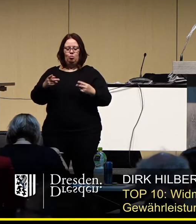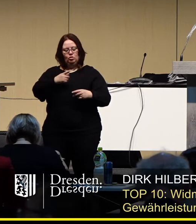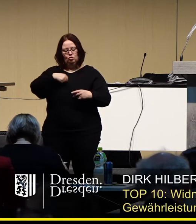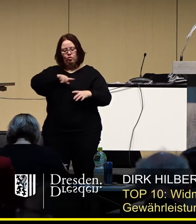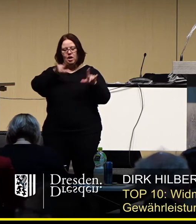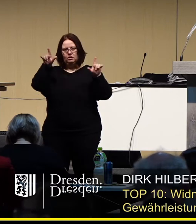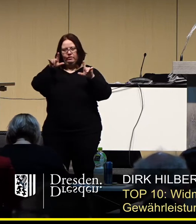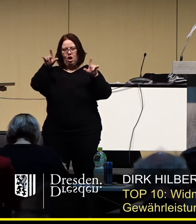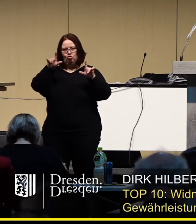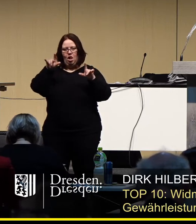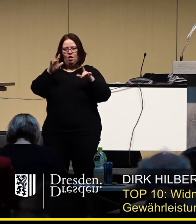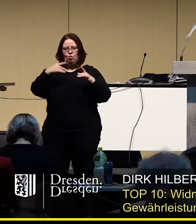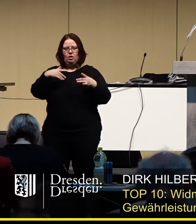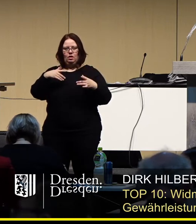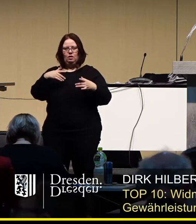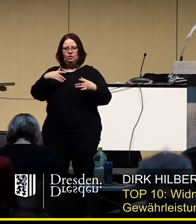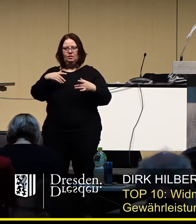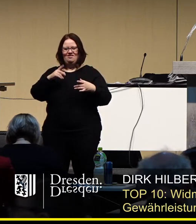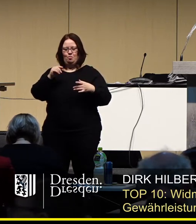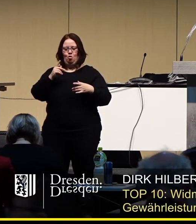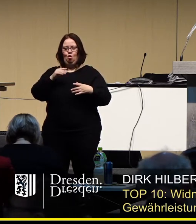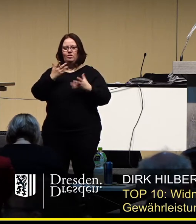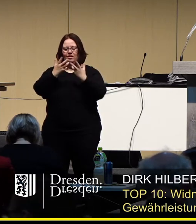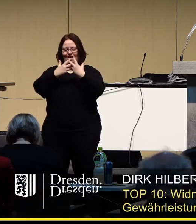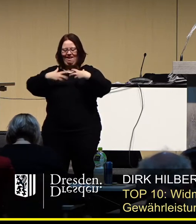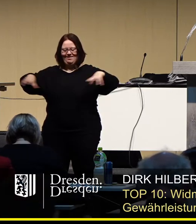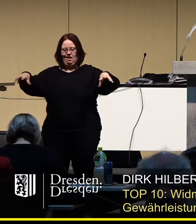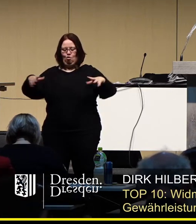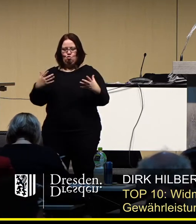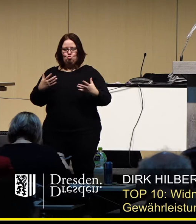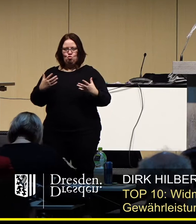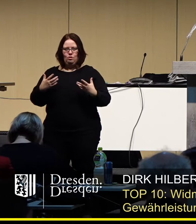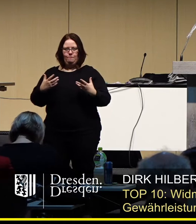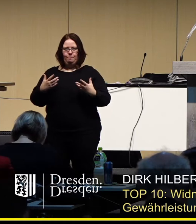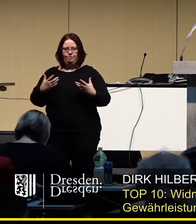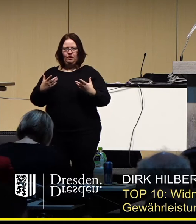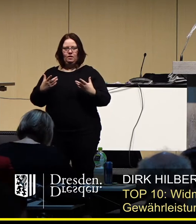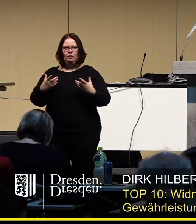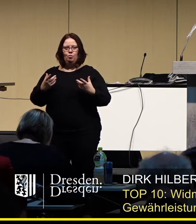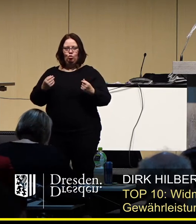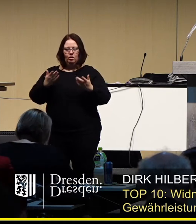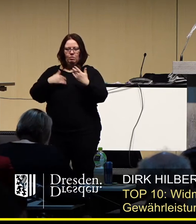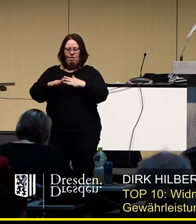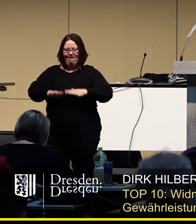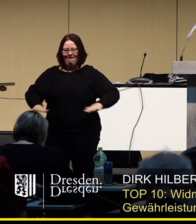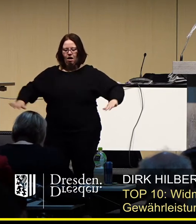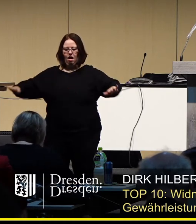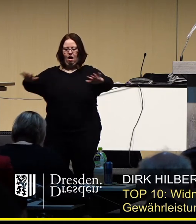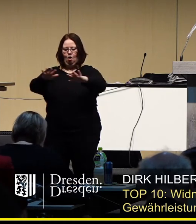veranstalten, nämlich den Striezelmarkt, eine Entzerrung ermöglichen, die deutlich mehr Raum